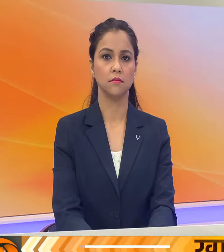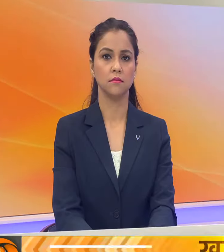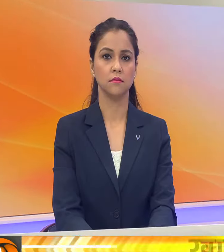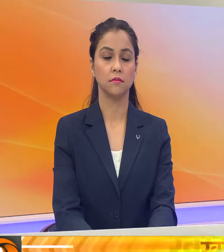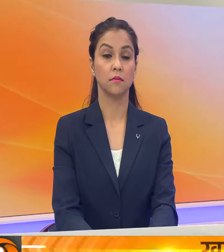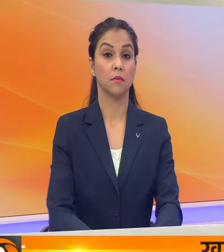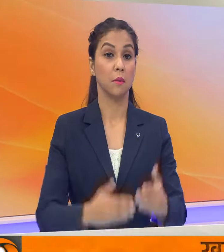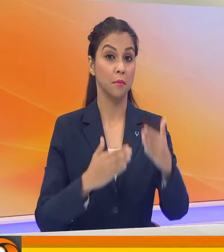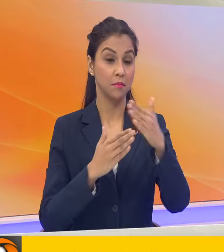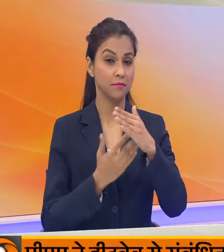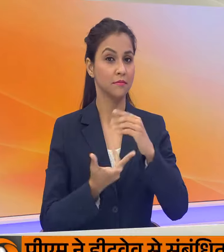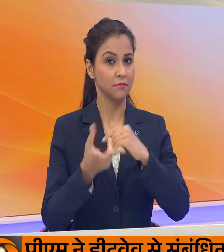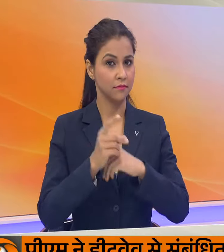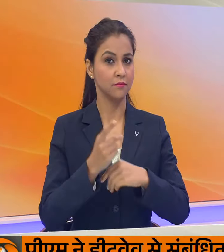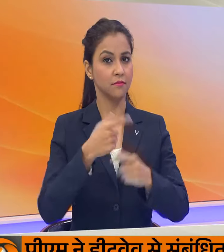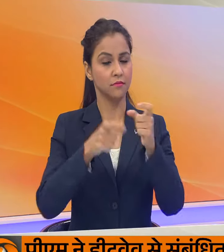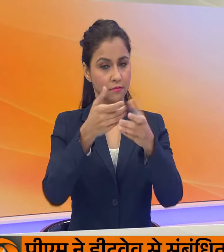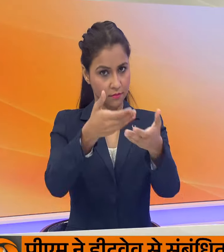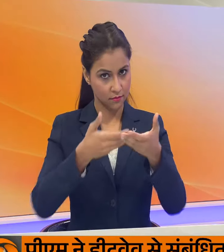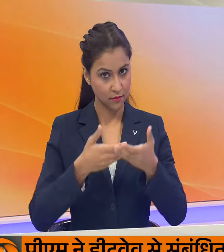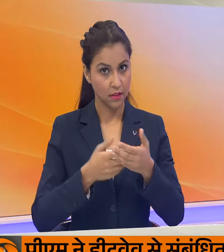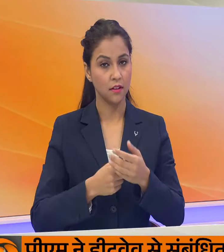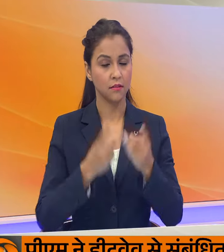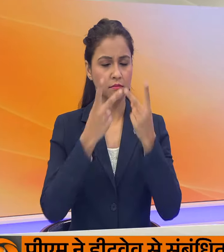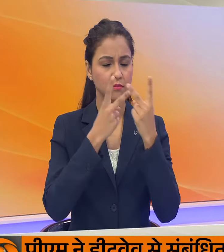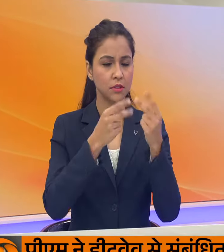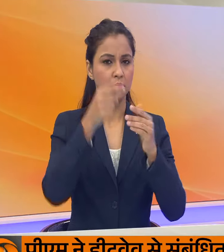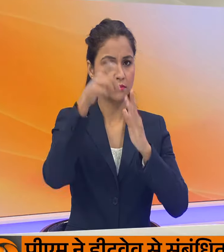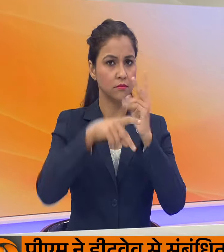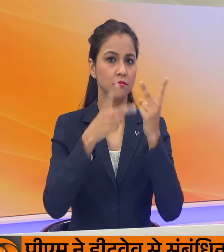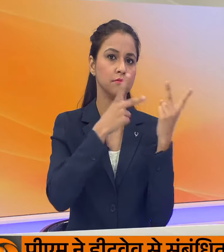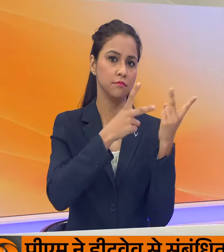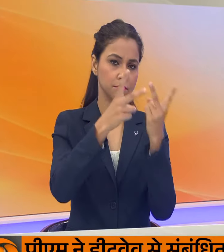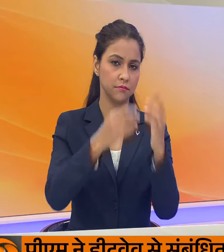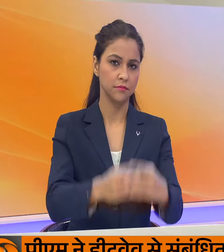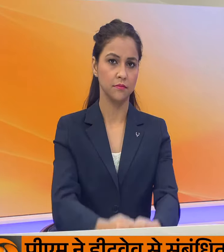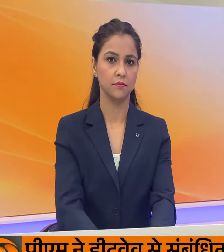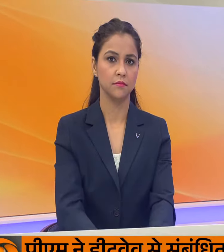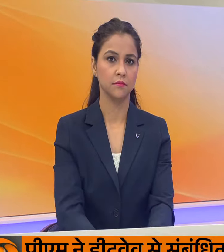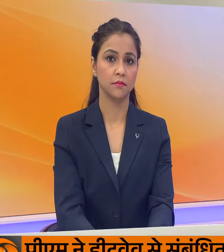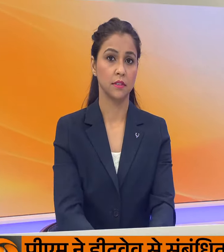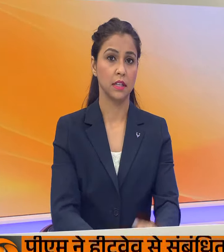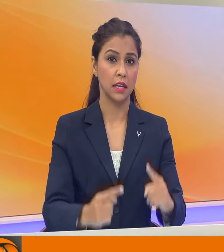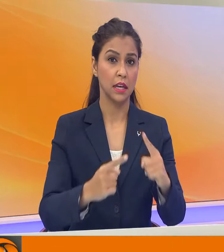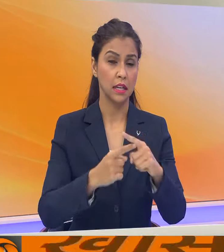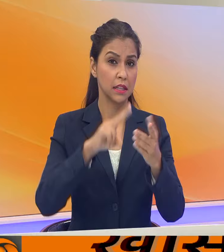ब्रेक के बाद एक बार फिर आपका स्वागत है। आईए कुछ और खबरों की ओर बढ़ते हैं।